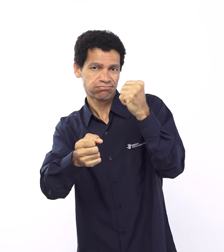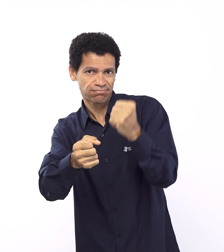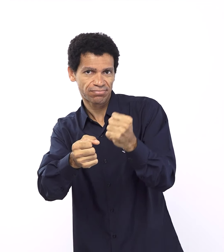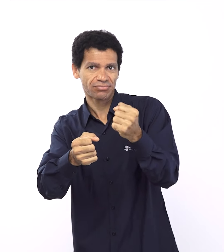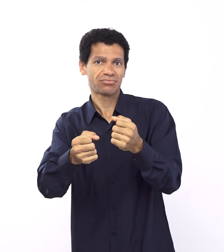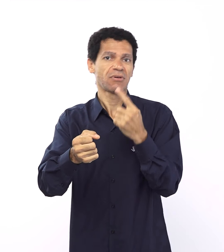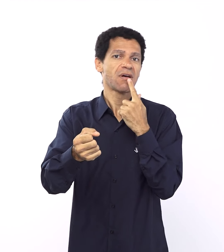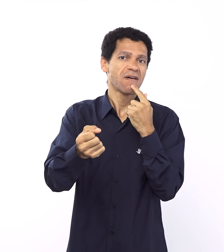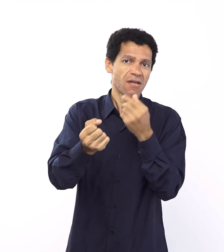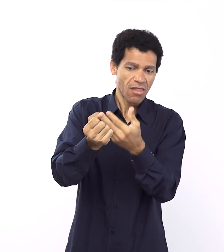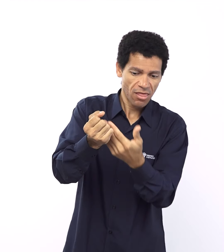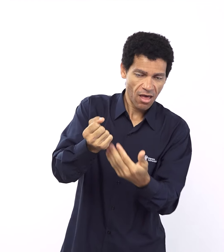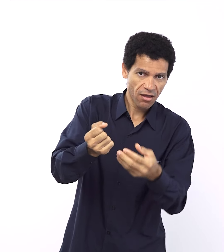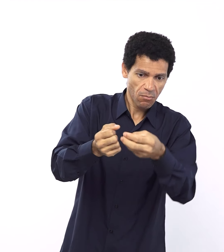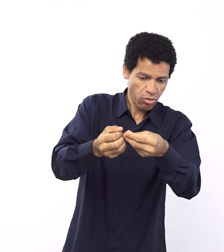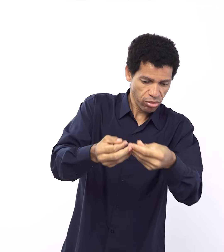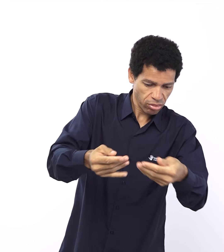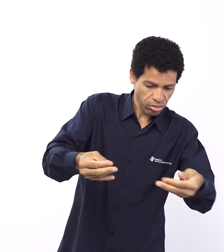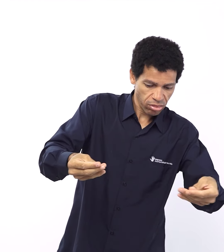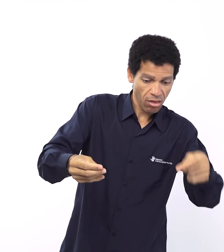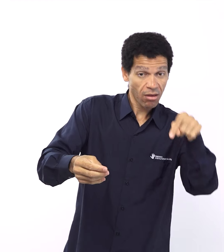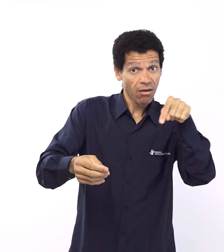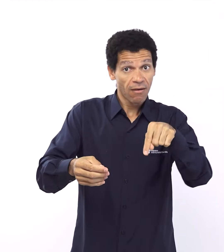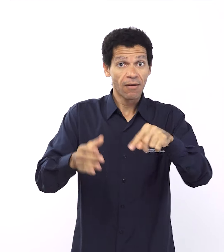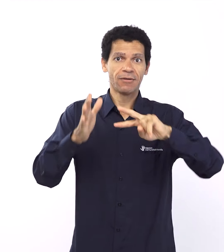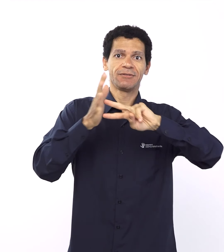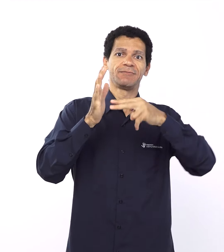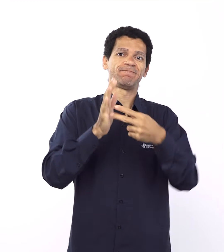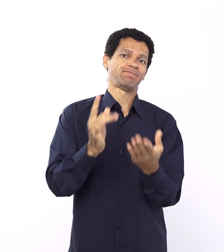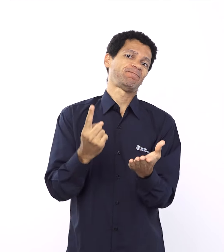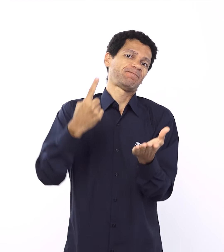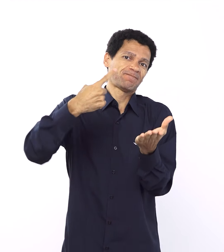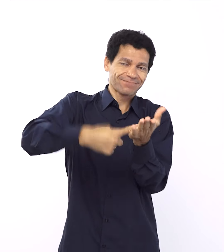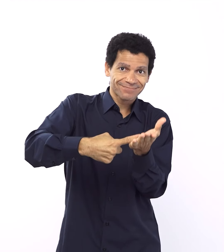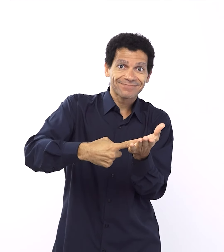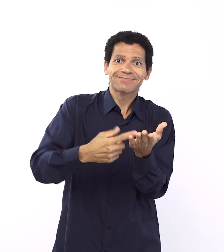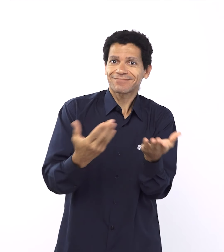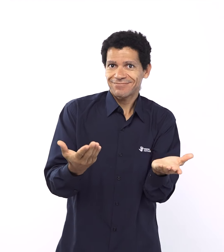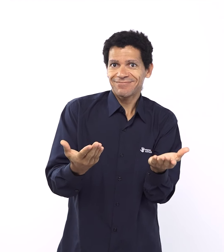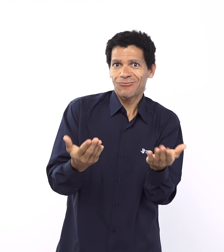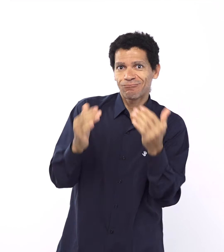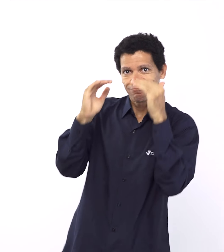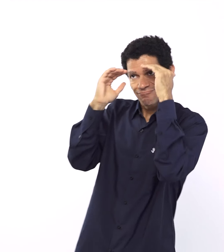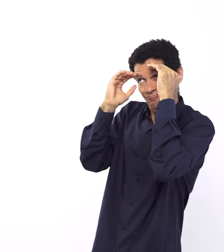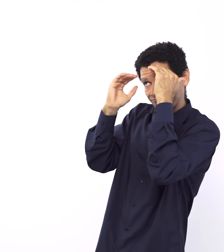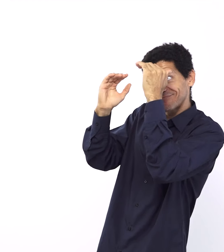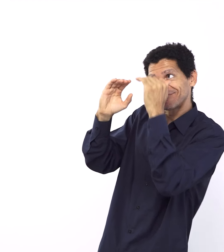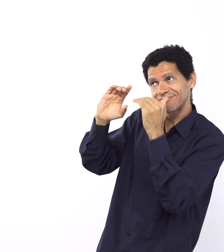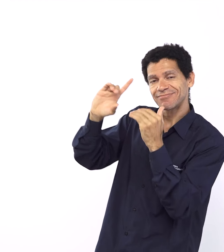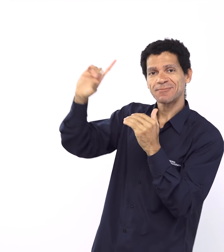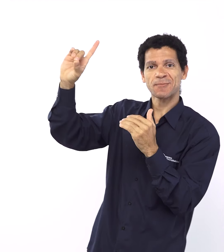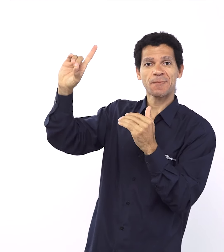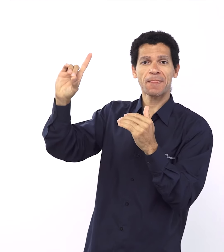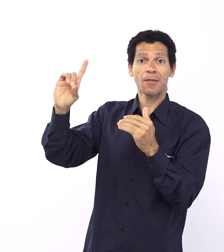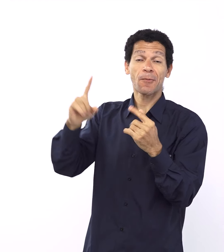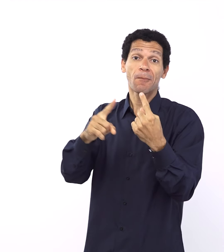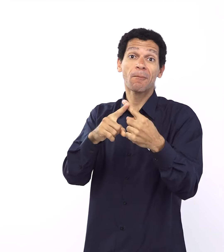descumprir as partes, as cláusulas desse contrato. E tinha um padrão. E aí eu queria destacar que esse padrão, quem sabe na nossa